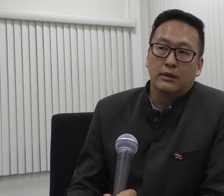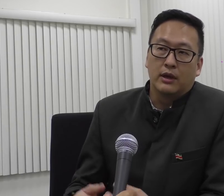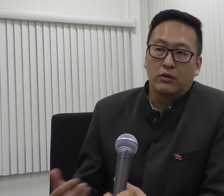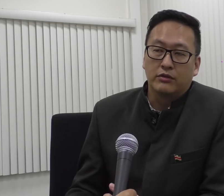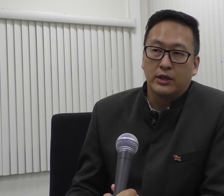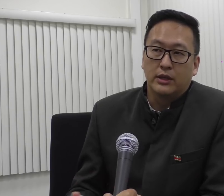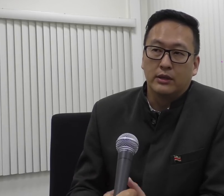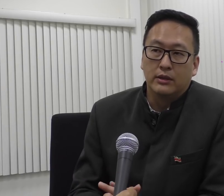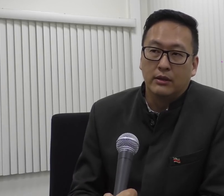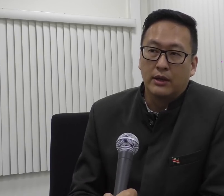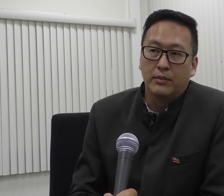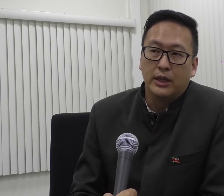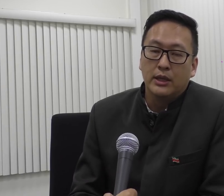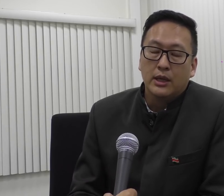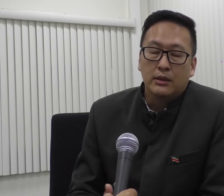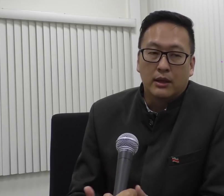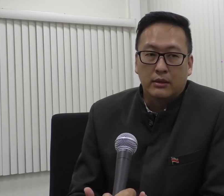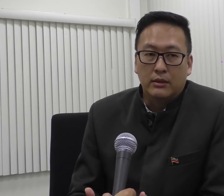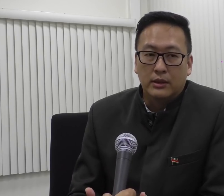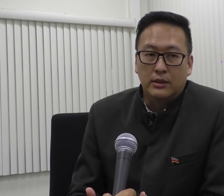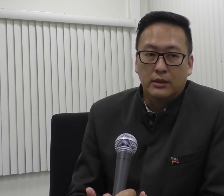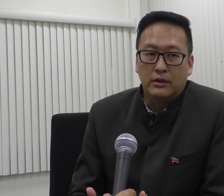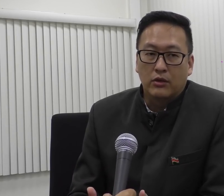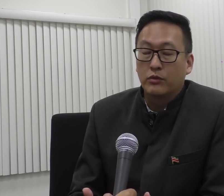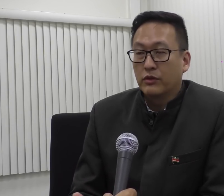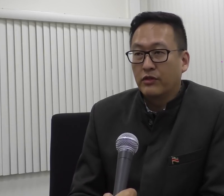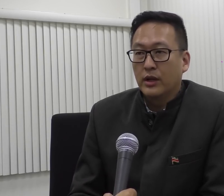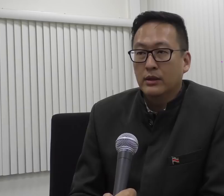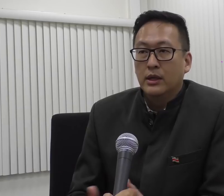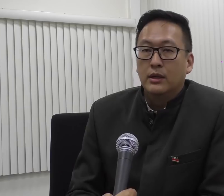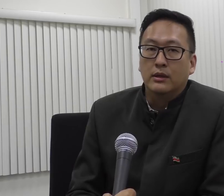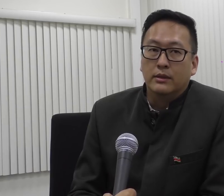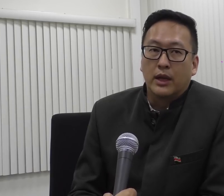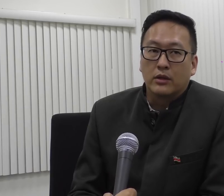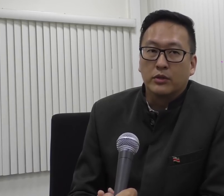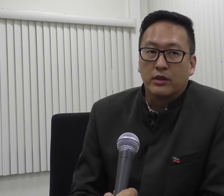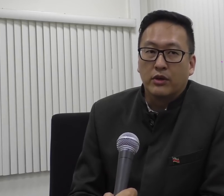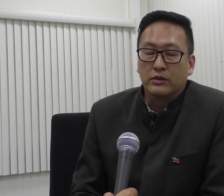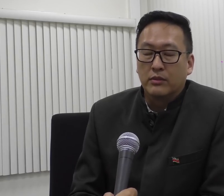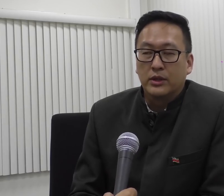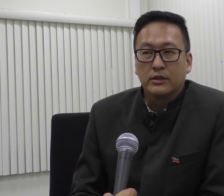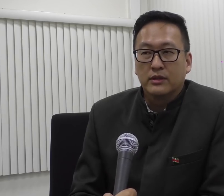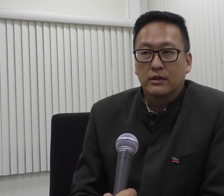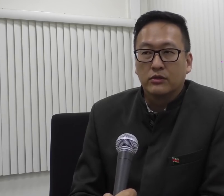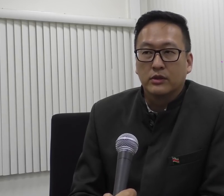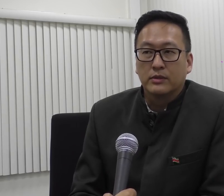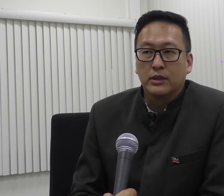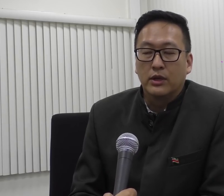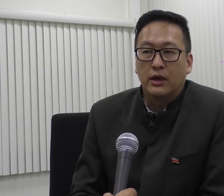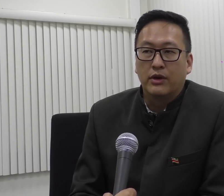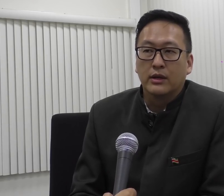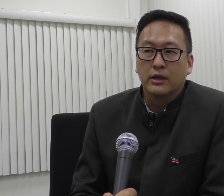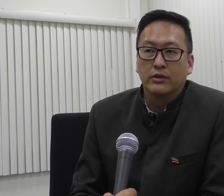en dan gaan converteren in RMB. Dat komt te vervallen. 30% van onze importer zijn dat,